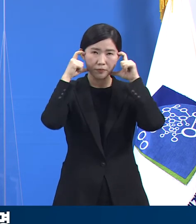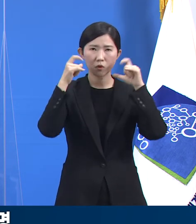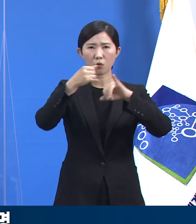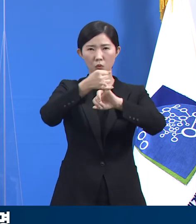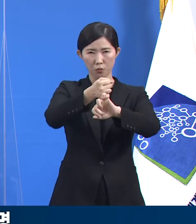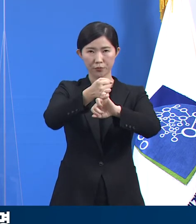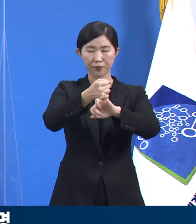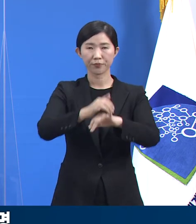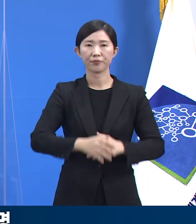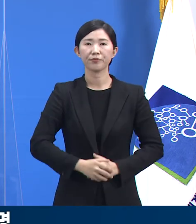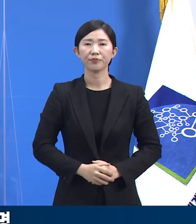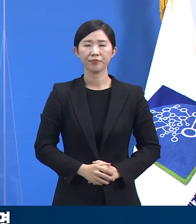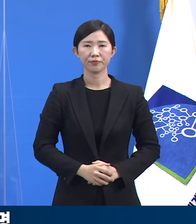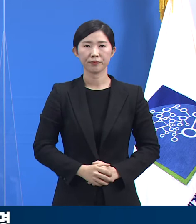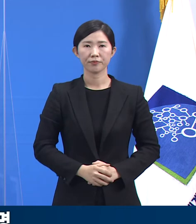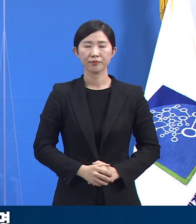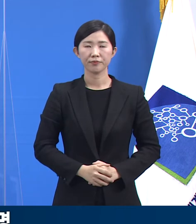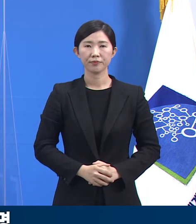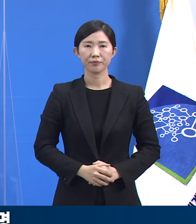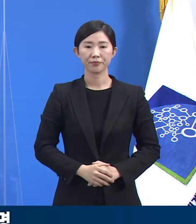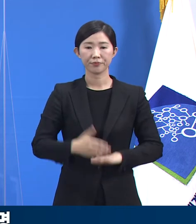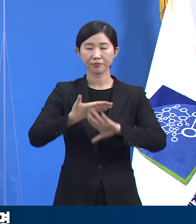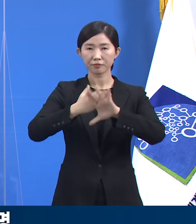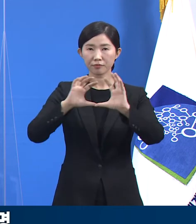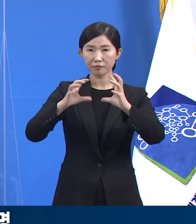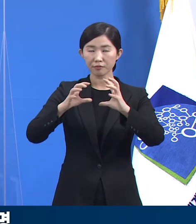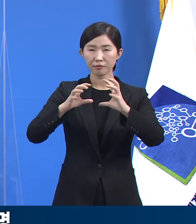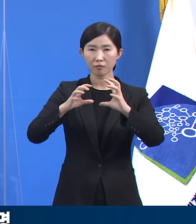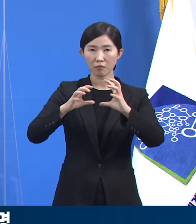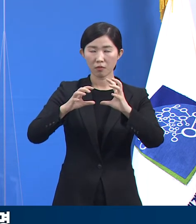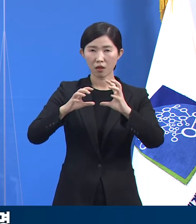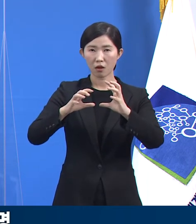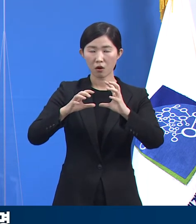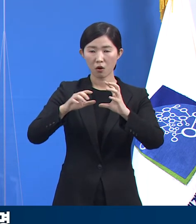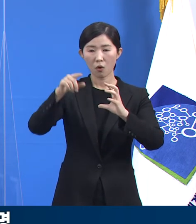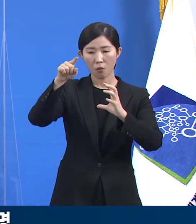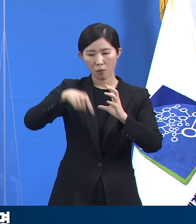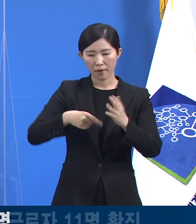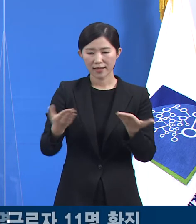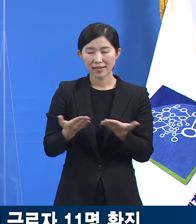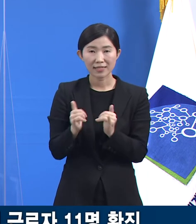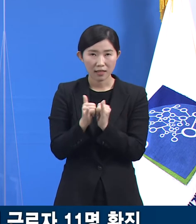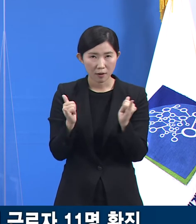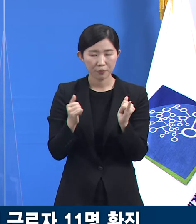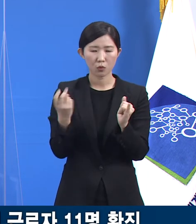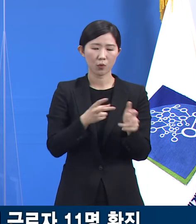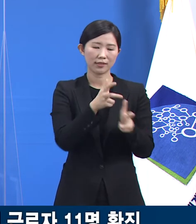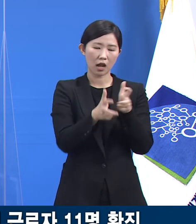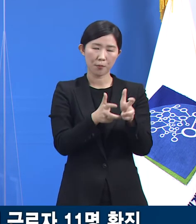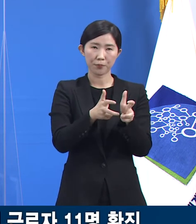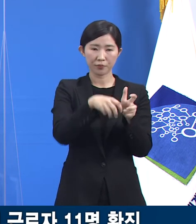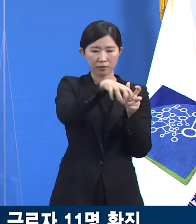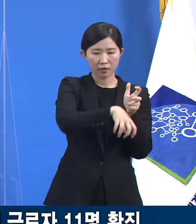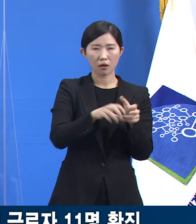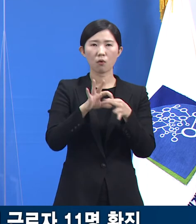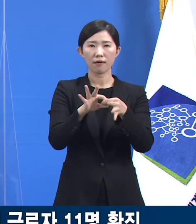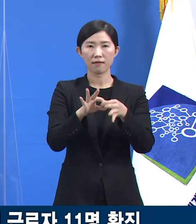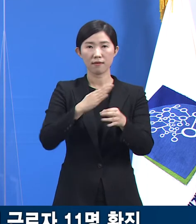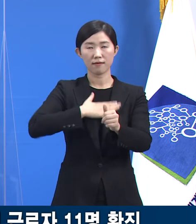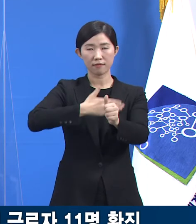외국인 근로자 사업장 관련 확산 상황에 대해 말씀드리겠습니다.